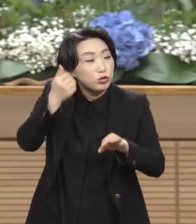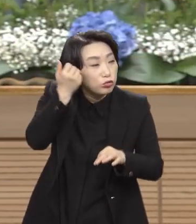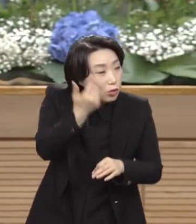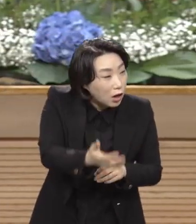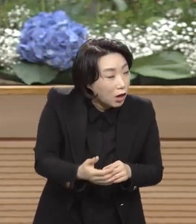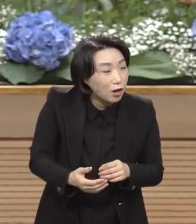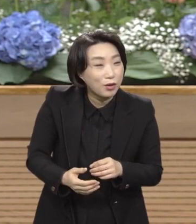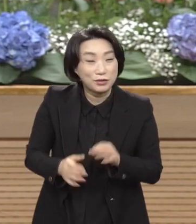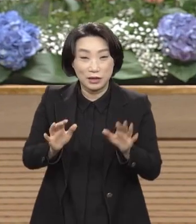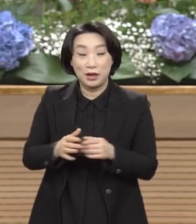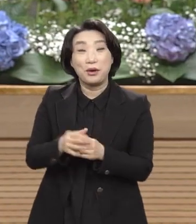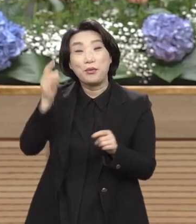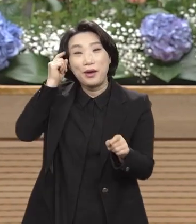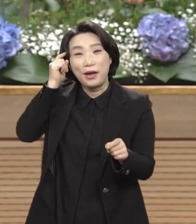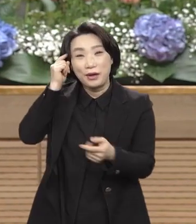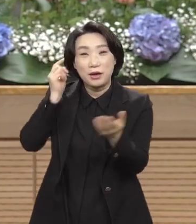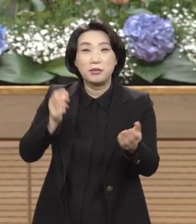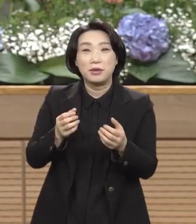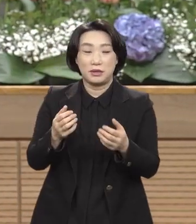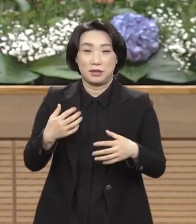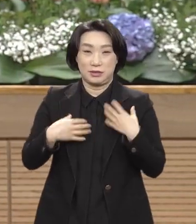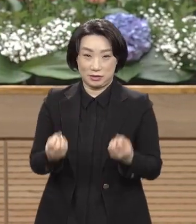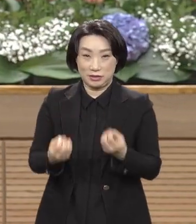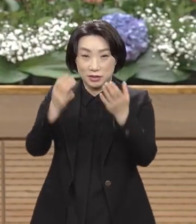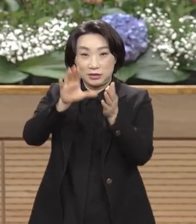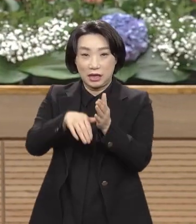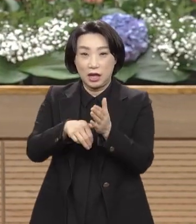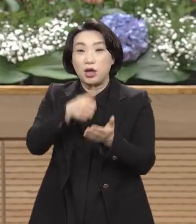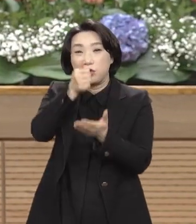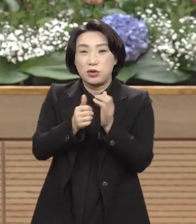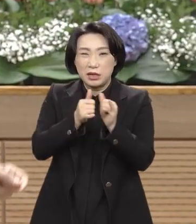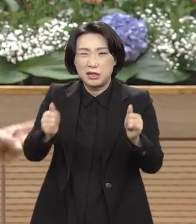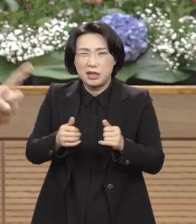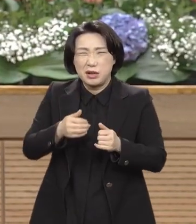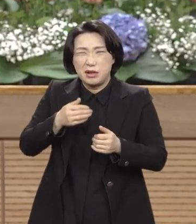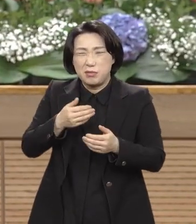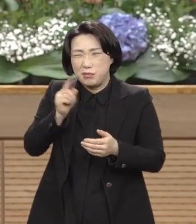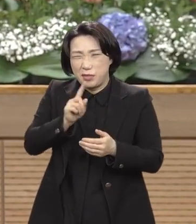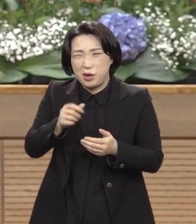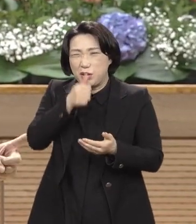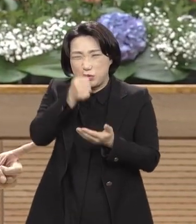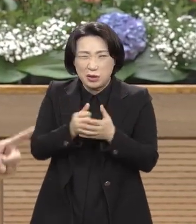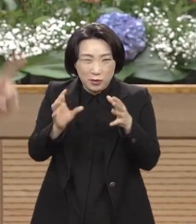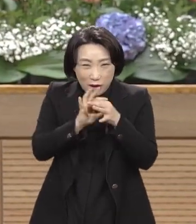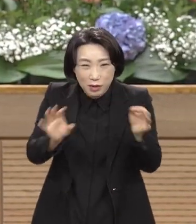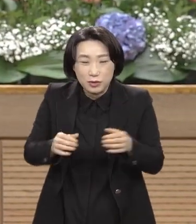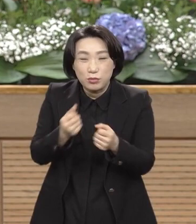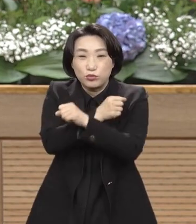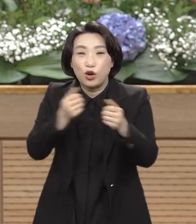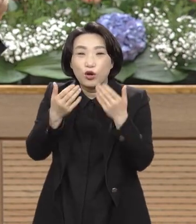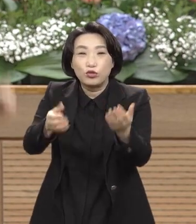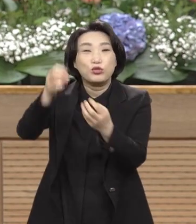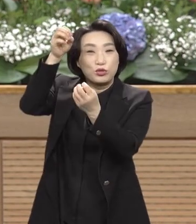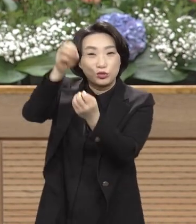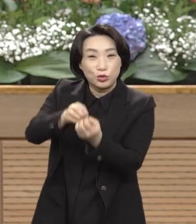관례가 있는데 전례가 있는데 이제 명절을 앞두고 물어보는 거예요 지금